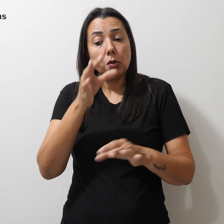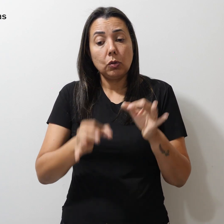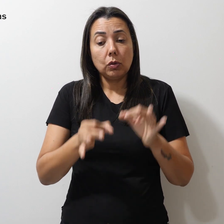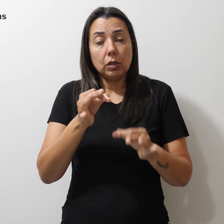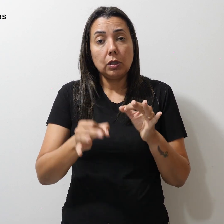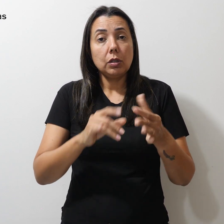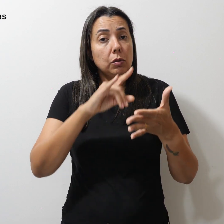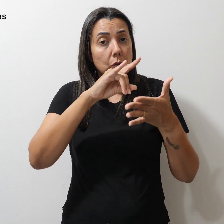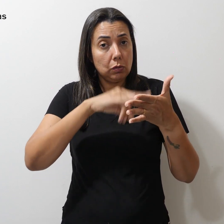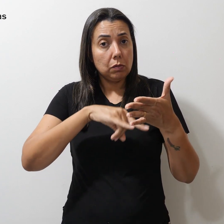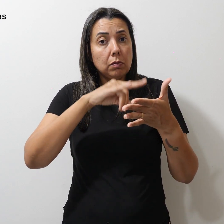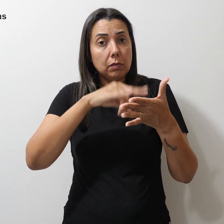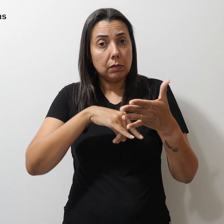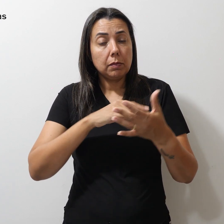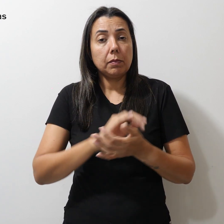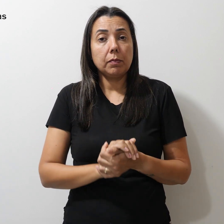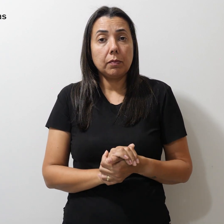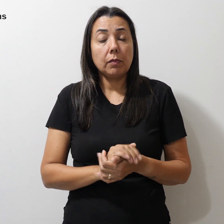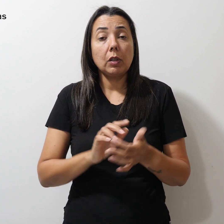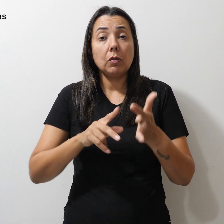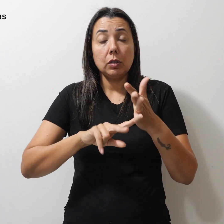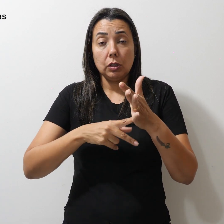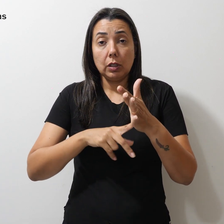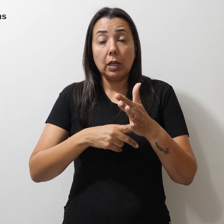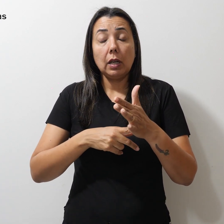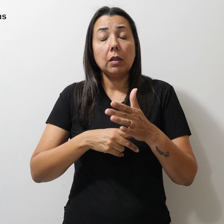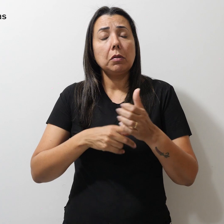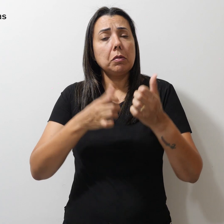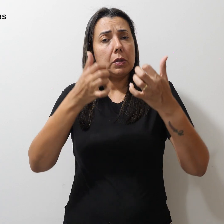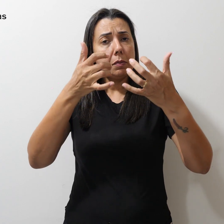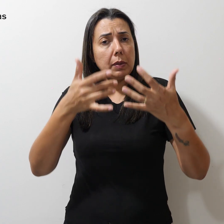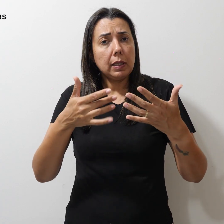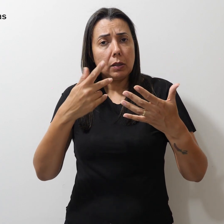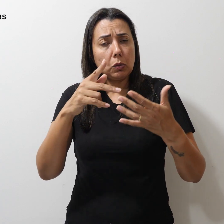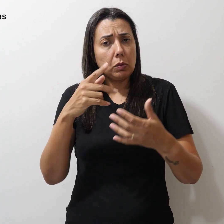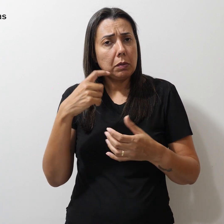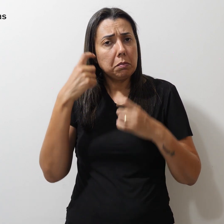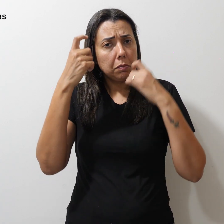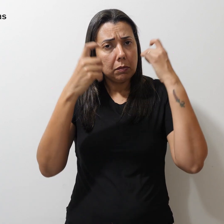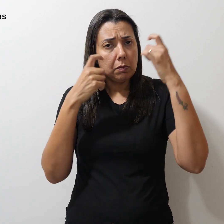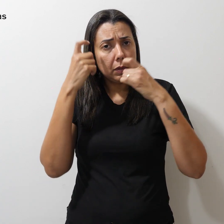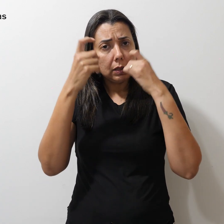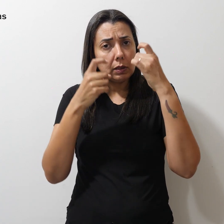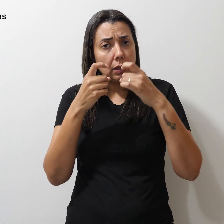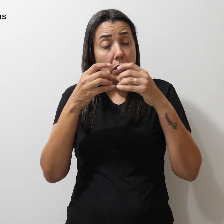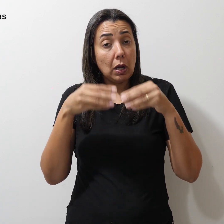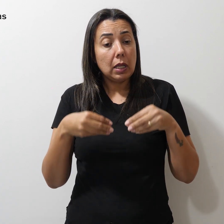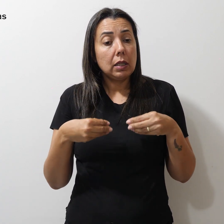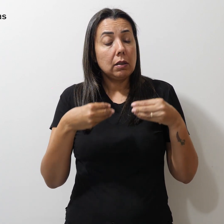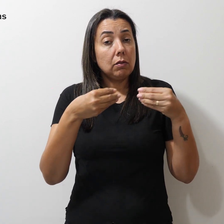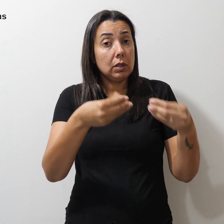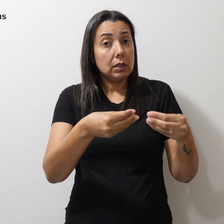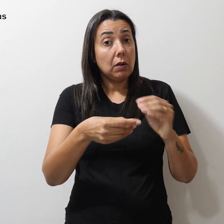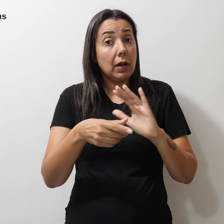documento. O sindicato expressa sua preocupação. A devolução antecipada